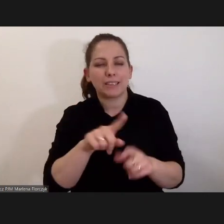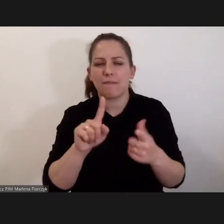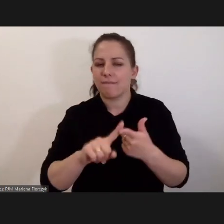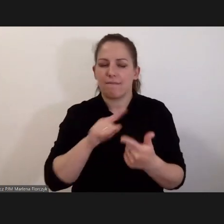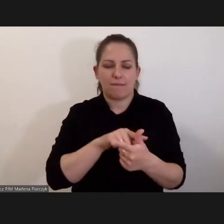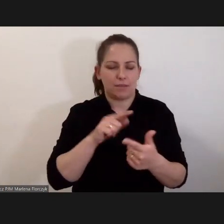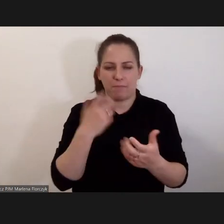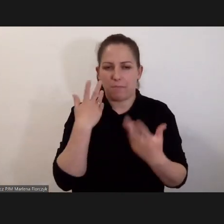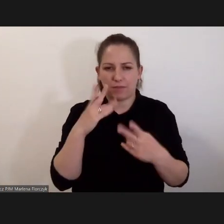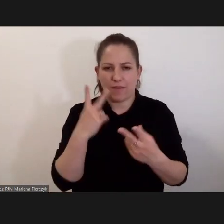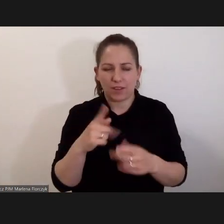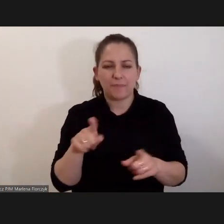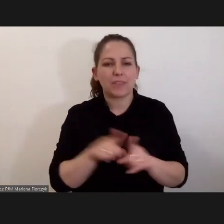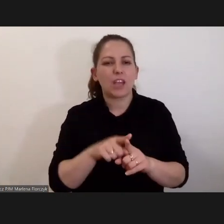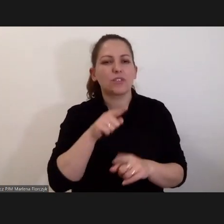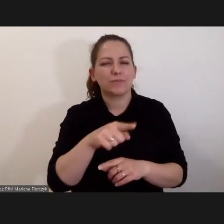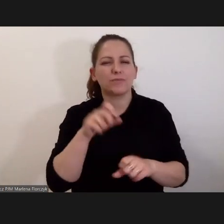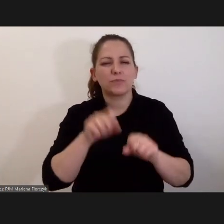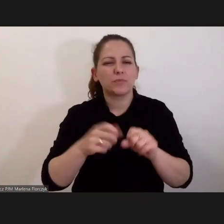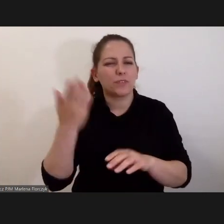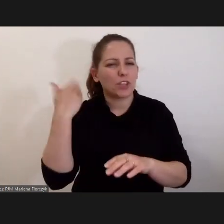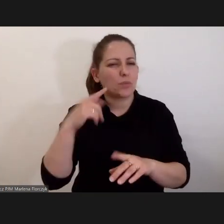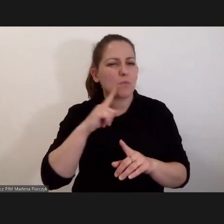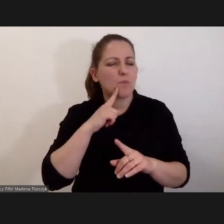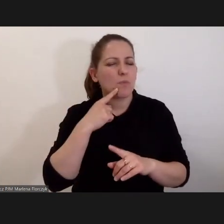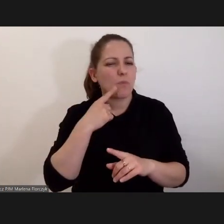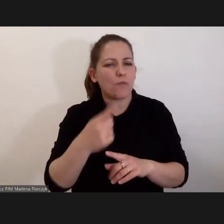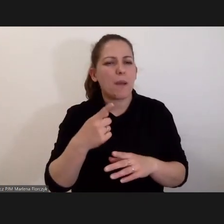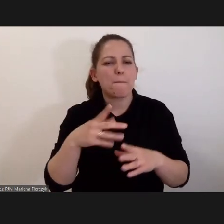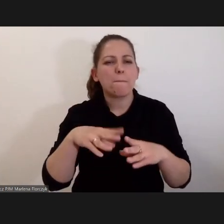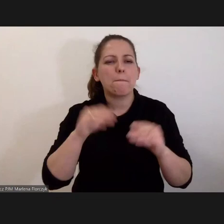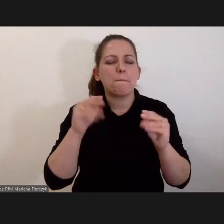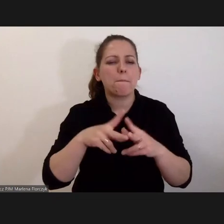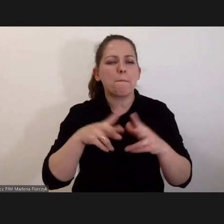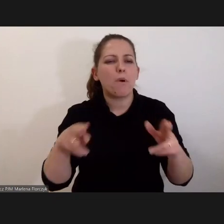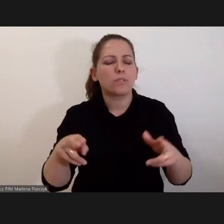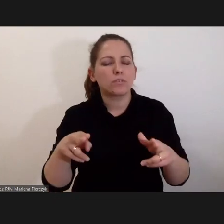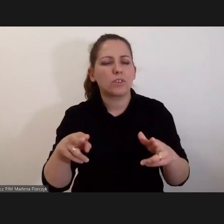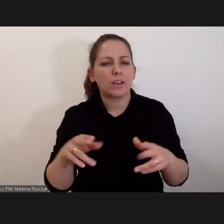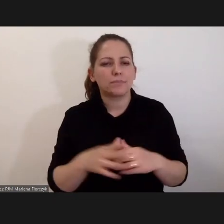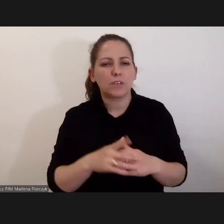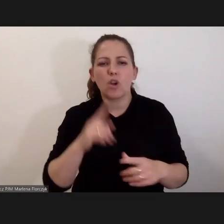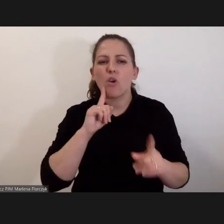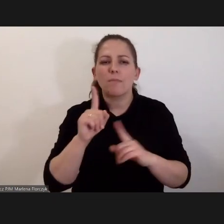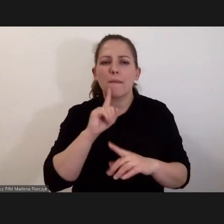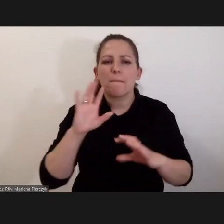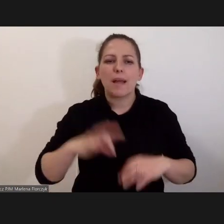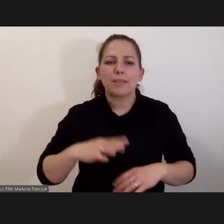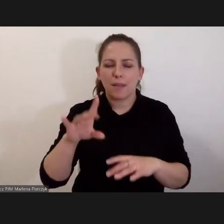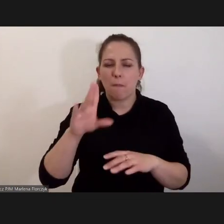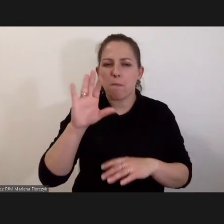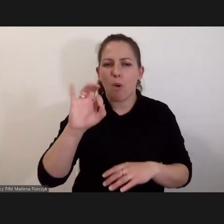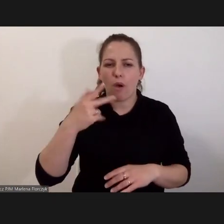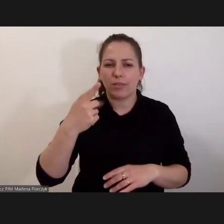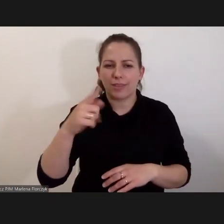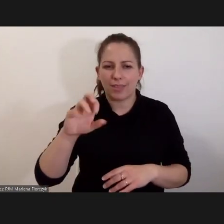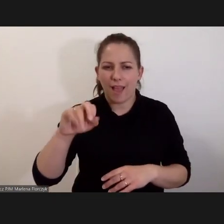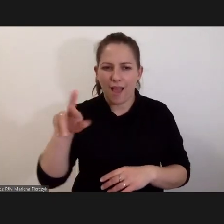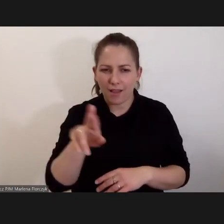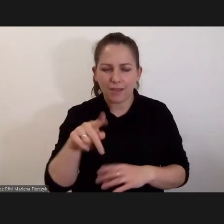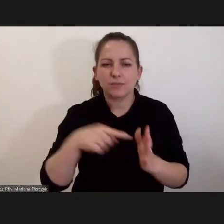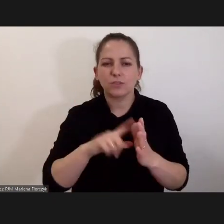ważne. Ja muszę państwu powiedzieć, ja to o tym mówiłem również podczas rozmowy z panem profesorem Bodnarem, o czym